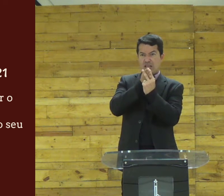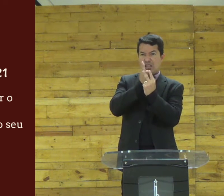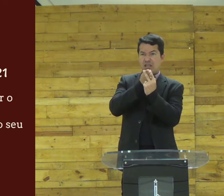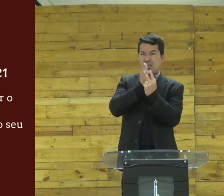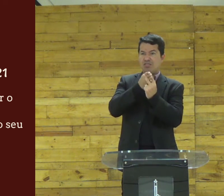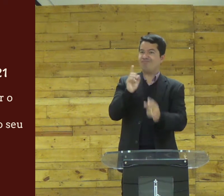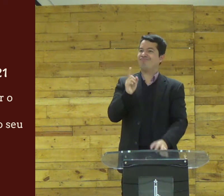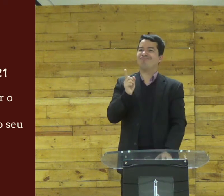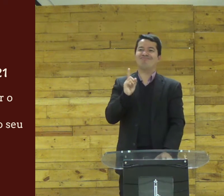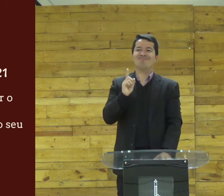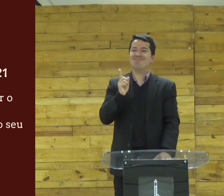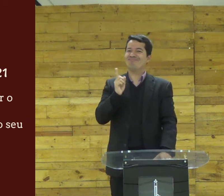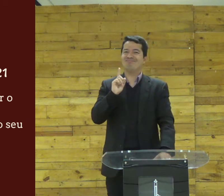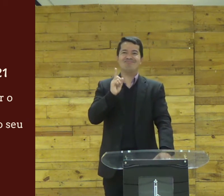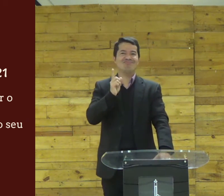dividido? não